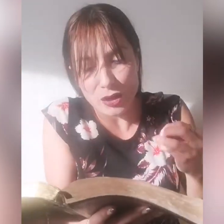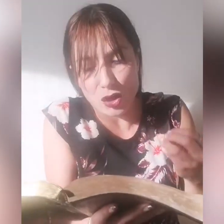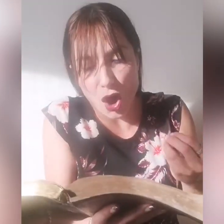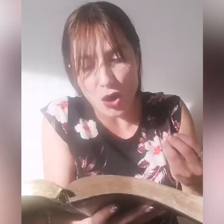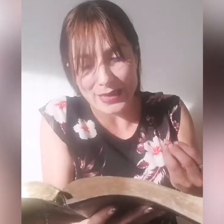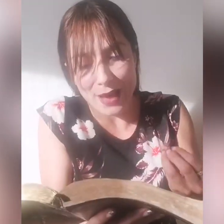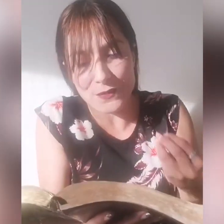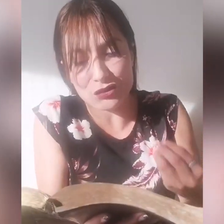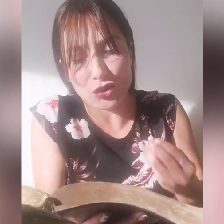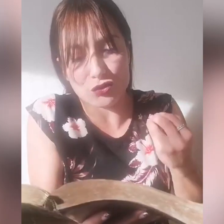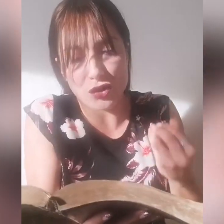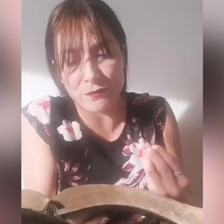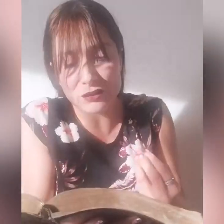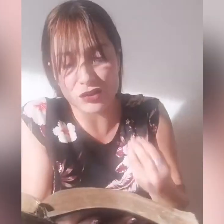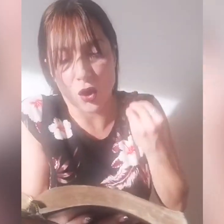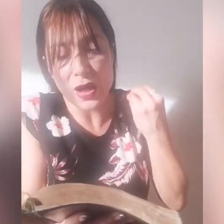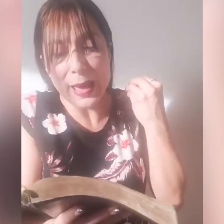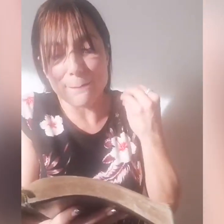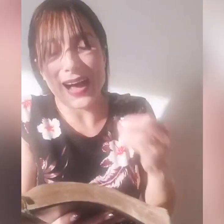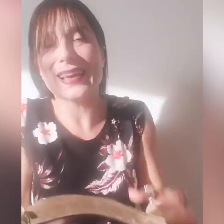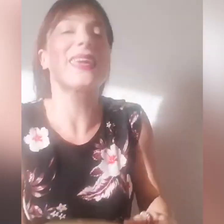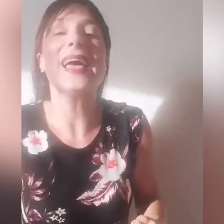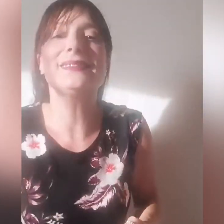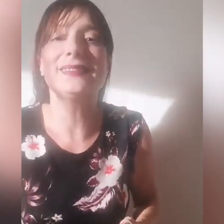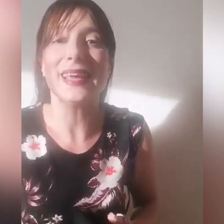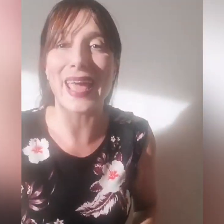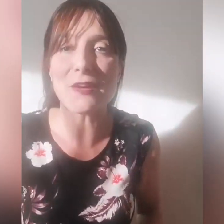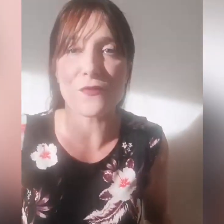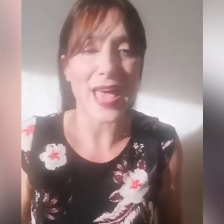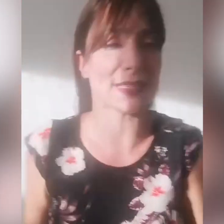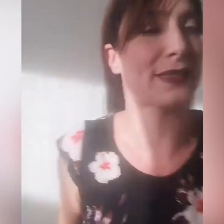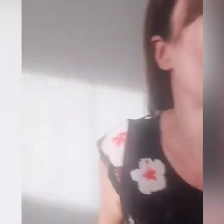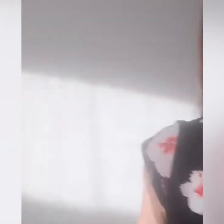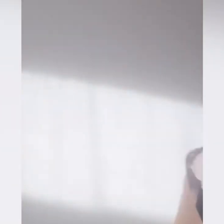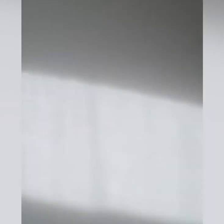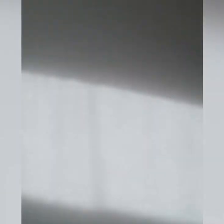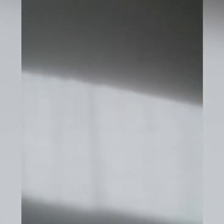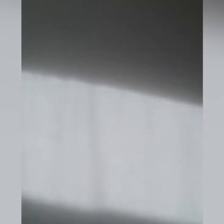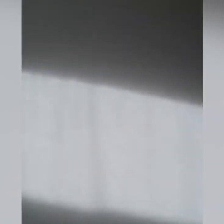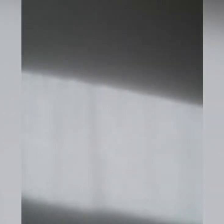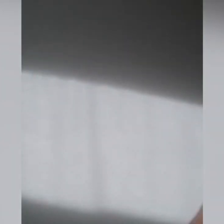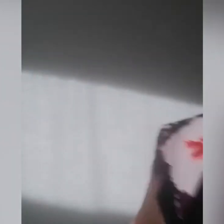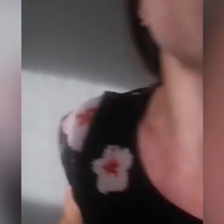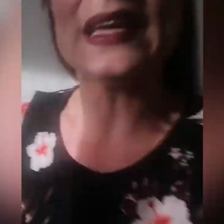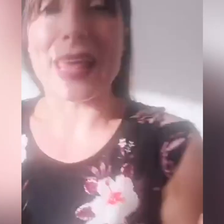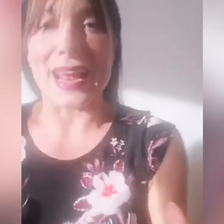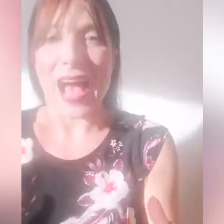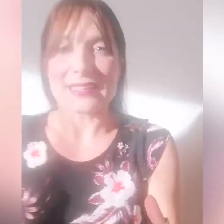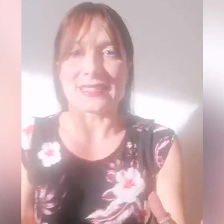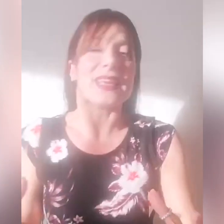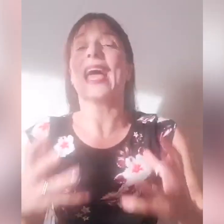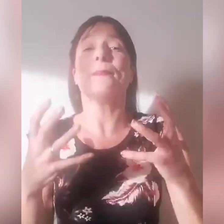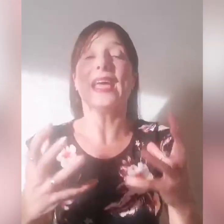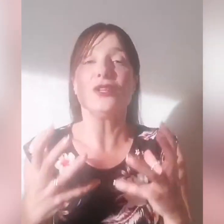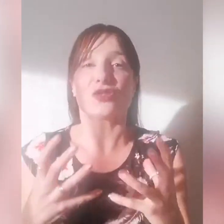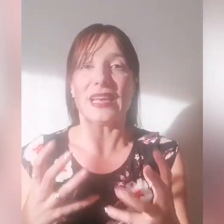gloria. Fecero banchetti e feste. La fine, ragazzi, è meglio dell